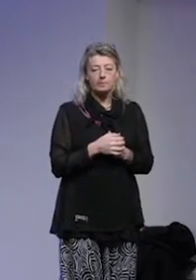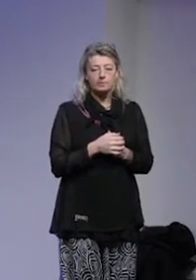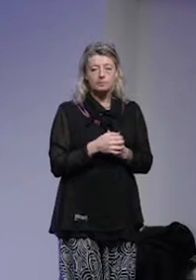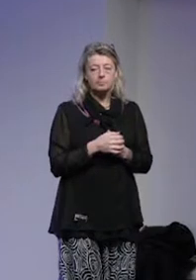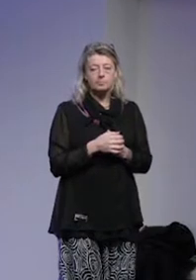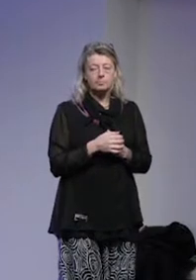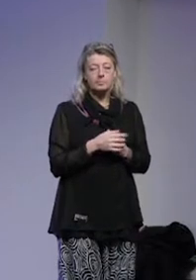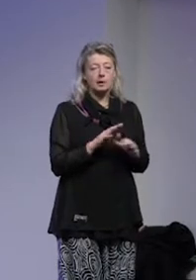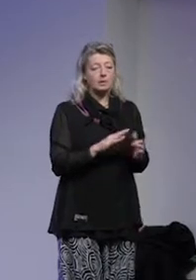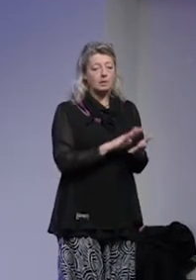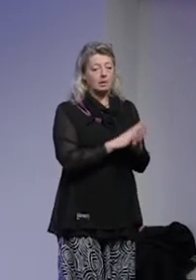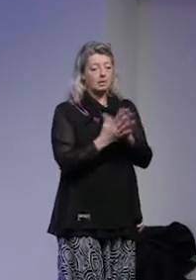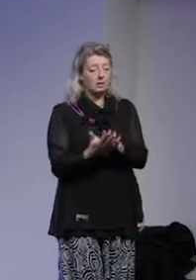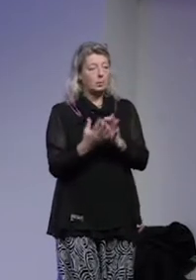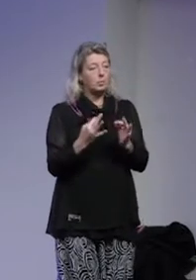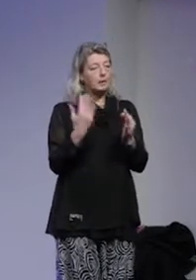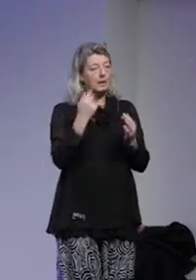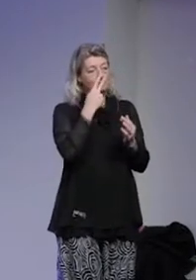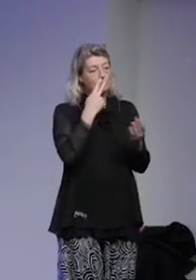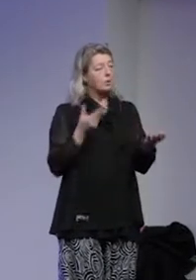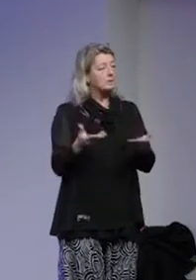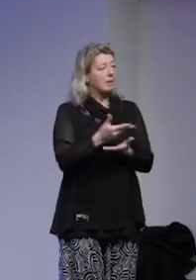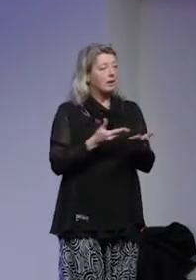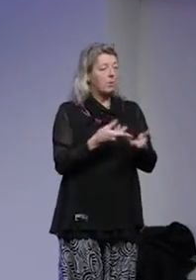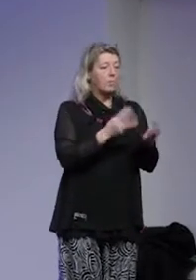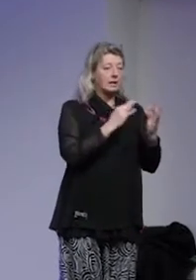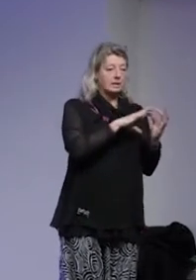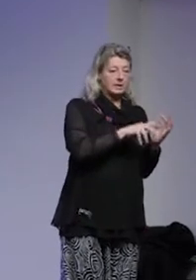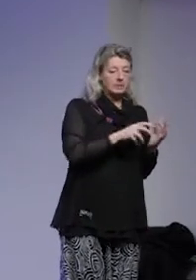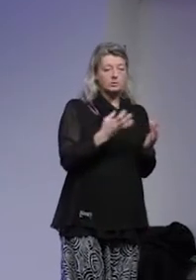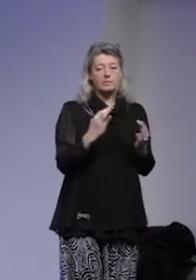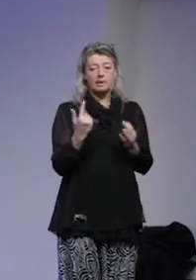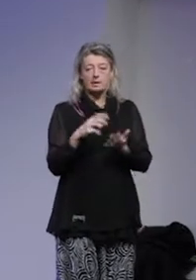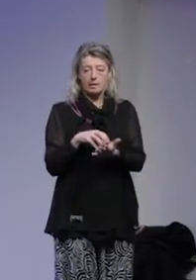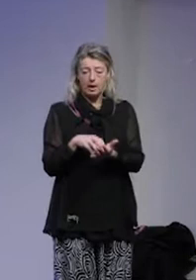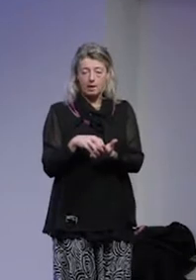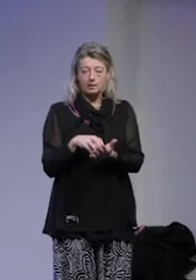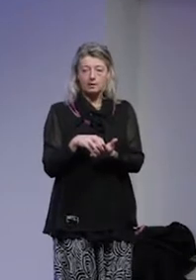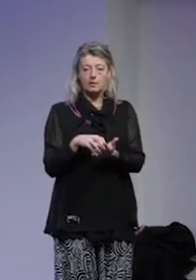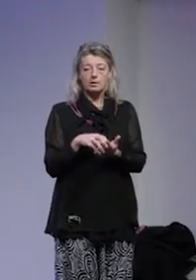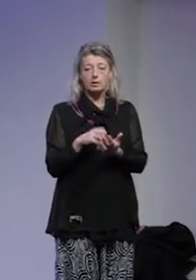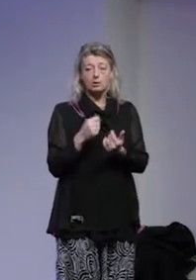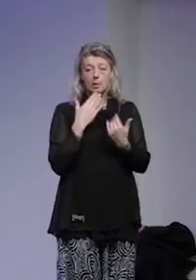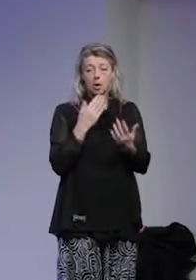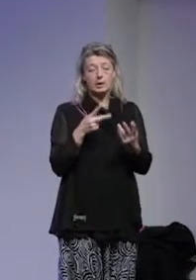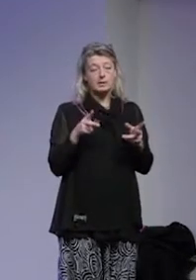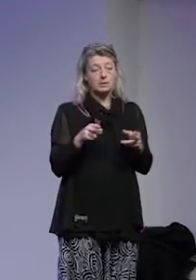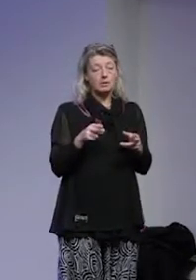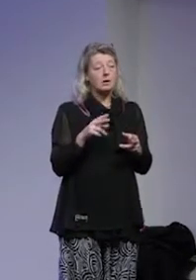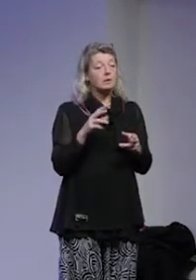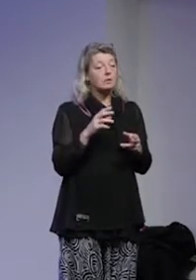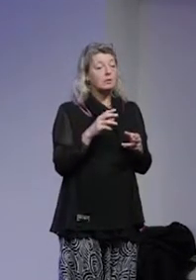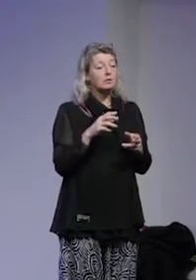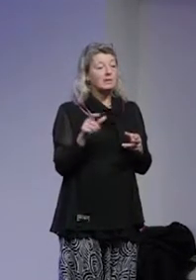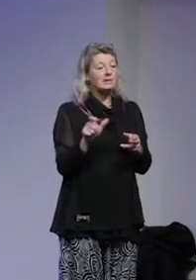En övergång då till hur man kan kolla på samverkan mellan offentlig sektor och civilsamhället tycker jag utgörs bra av det här citatet. När det gäller den